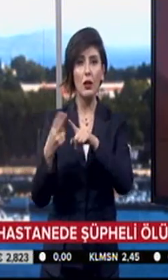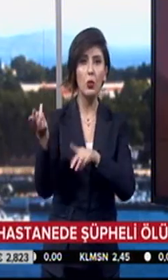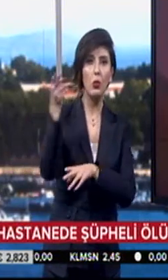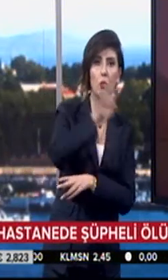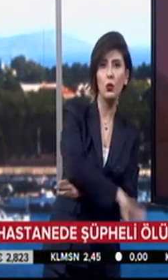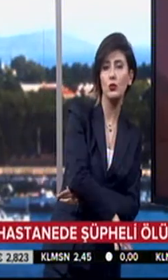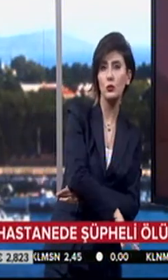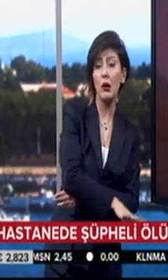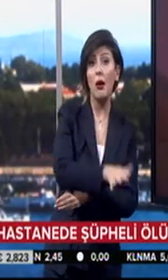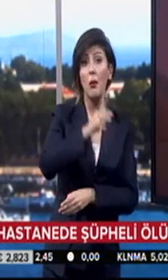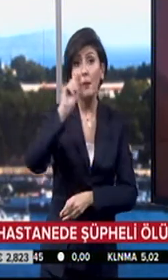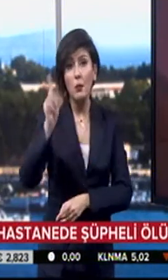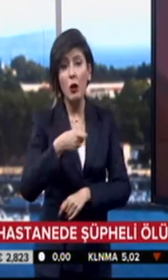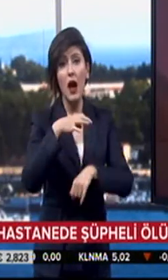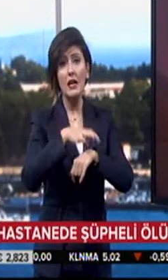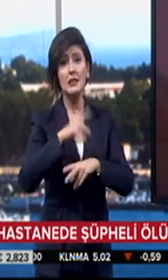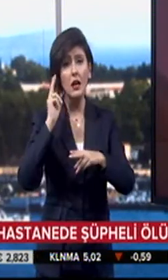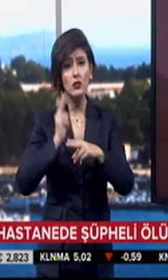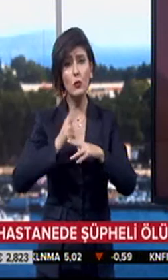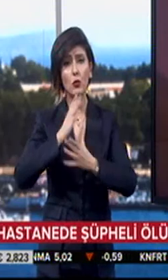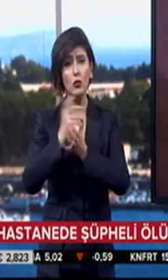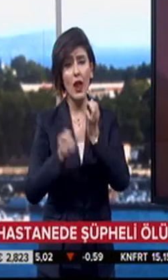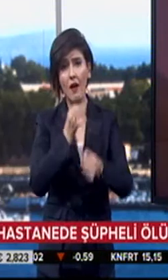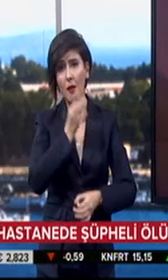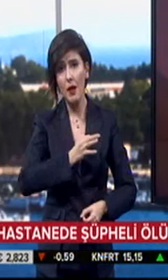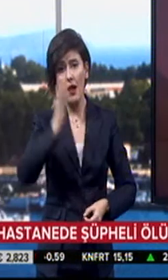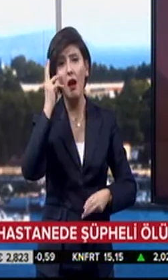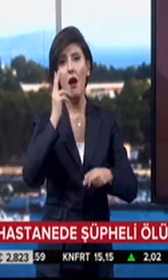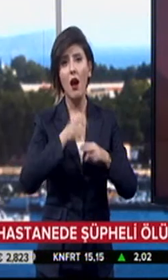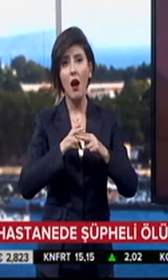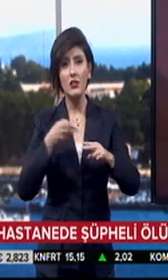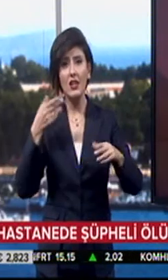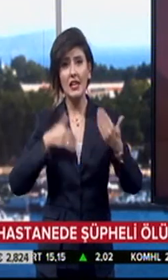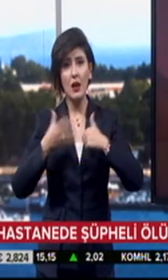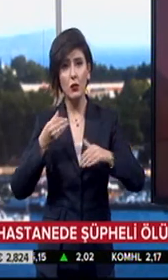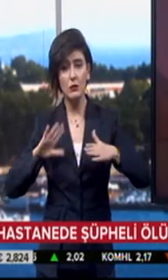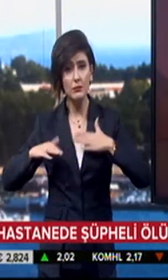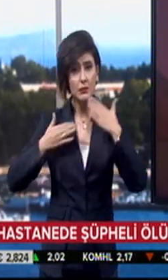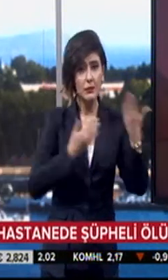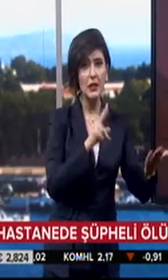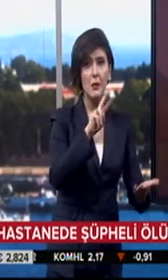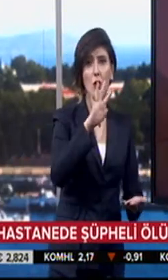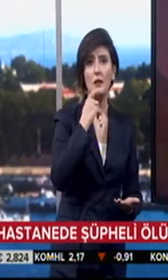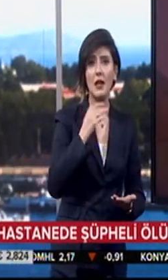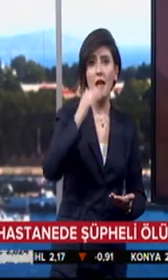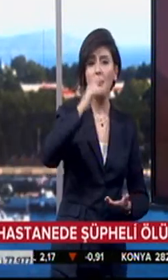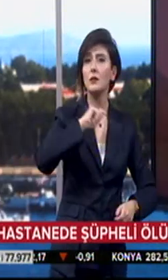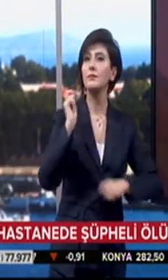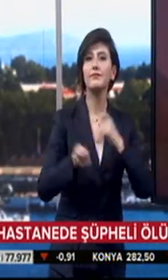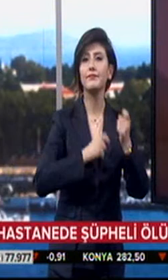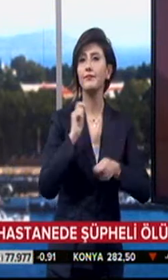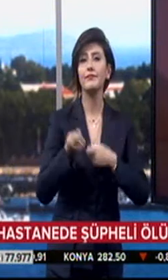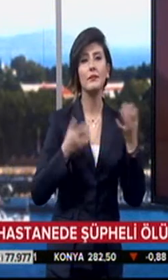düştü. Olayı fark eden hastalar görevlilere haber verdi. Acil servise yaralı olarak kaldırılan 24 yaşındaki